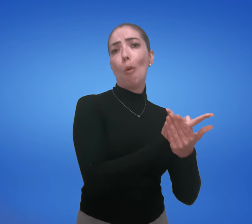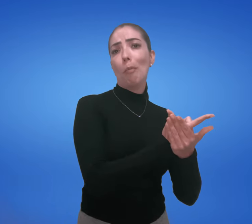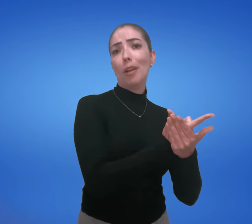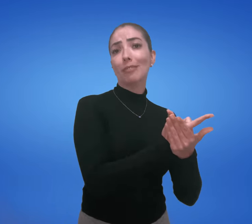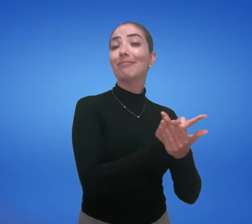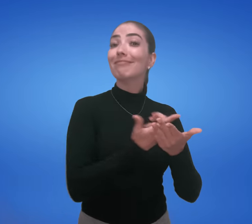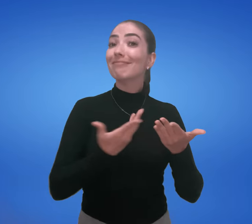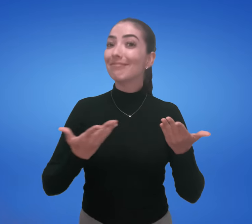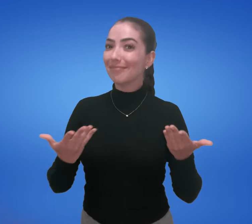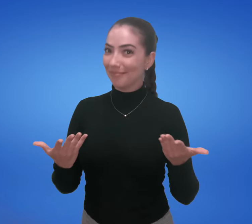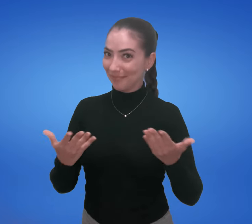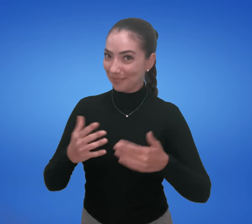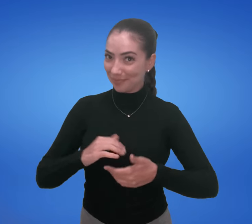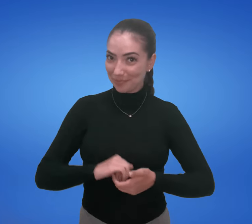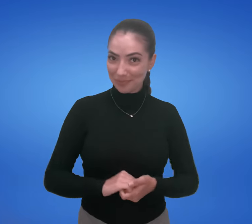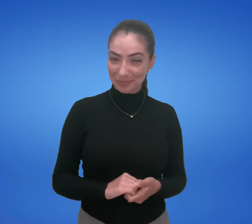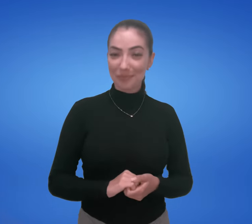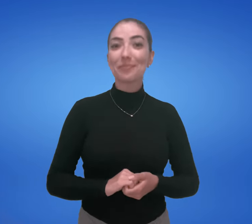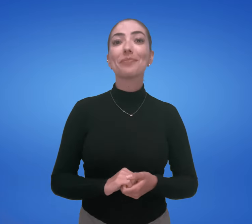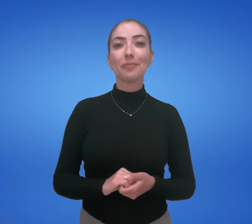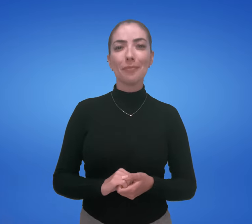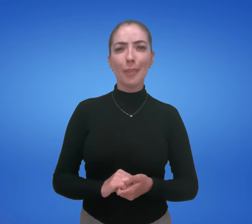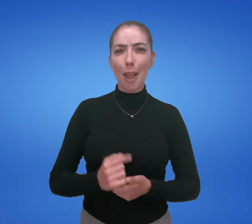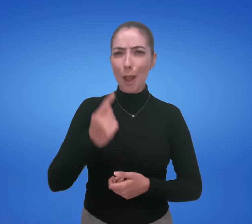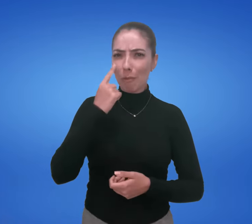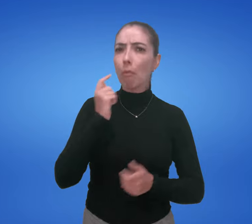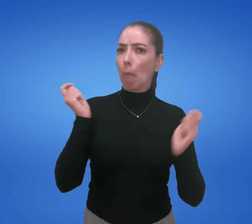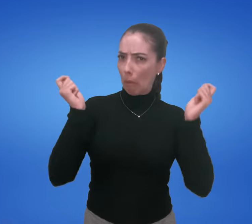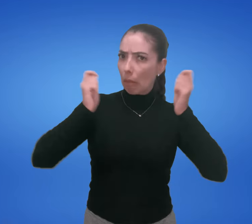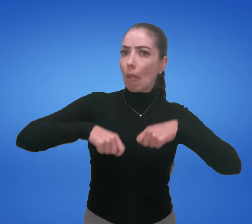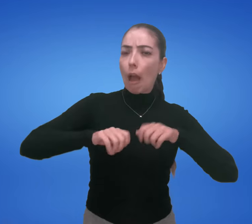Eu, carro, comprar. Também é possível.